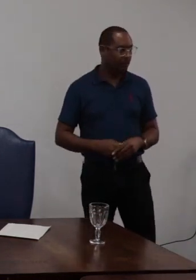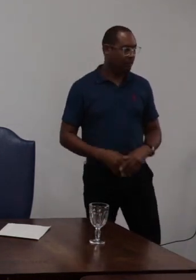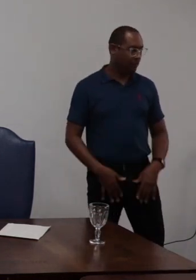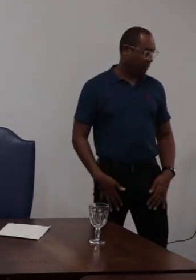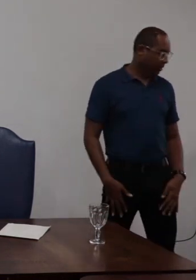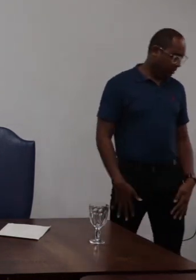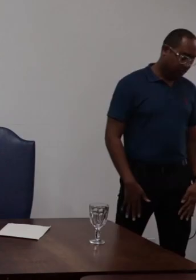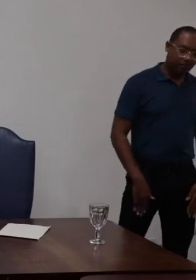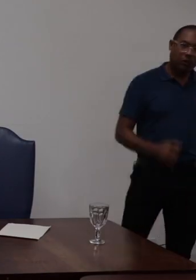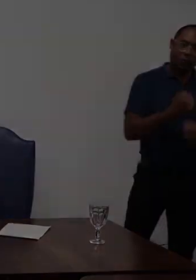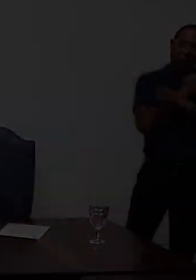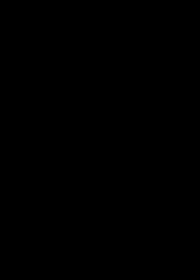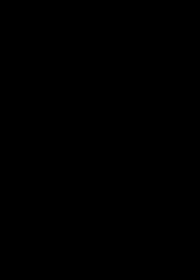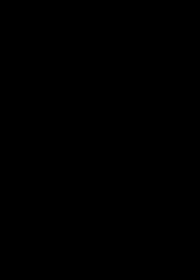um abraço